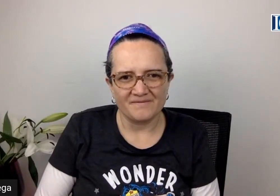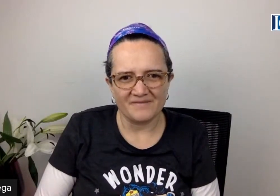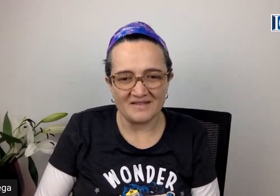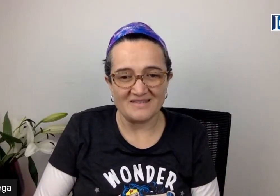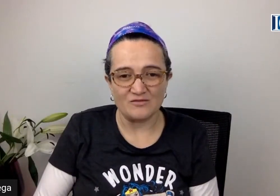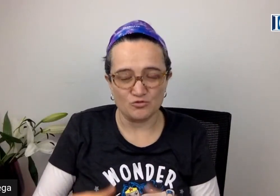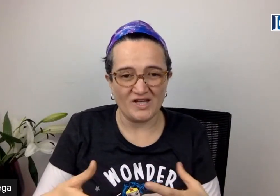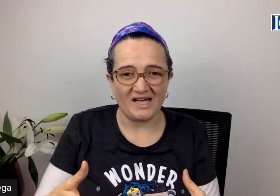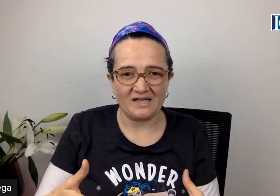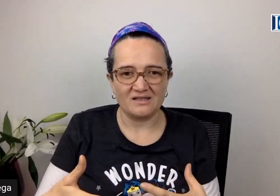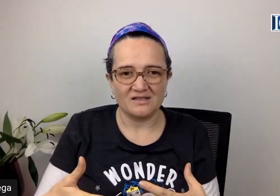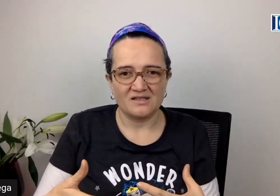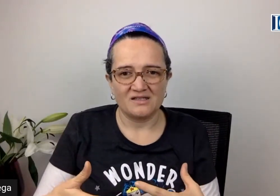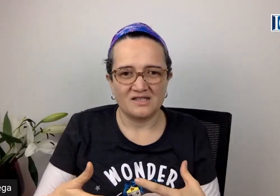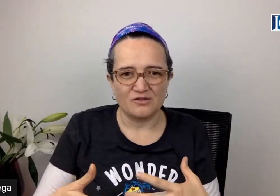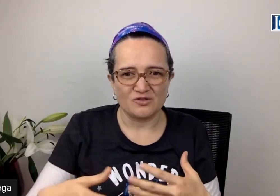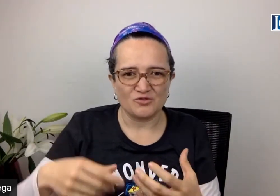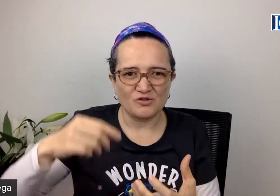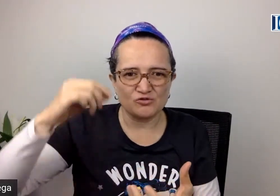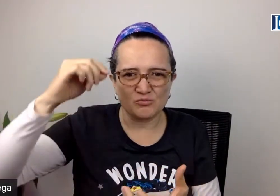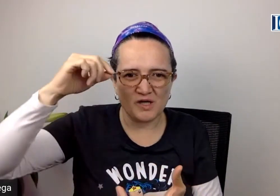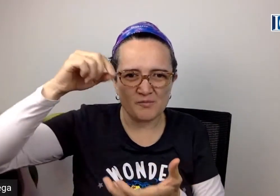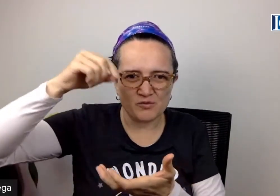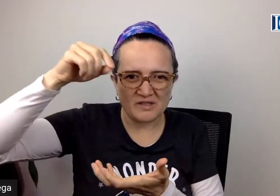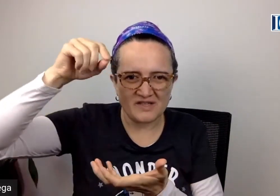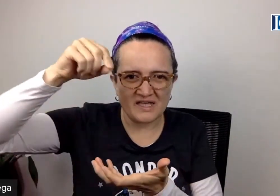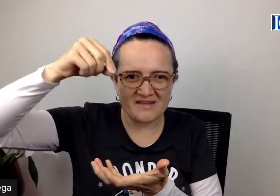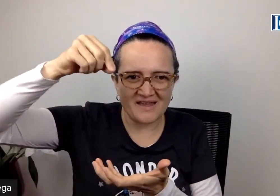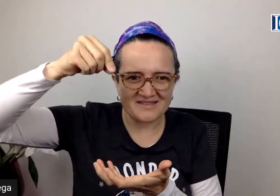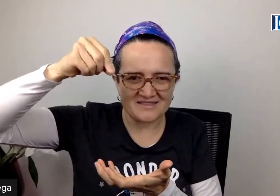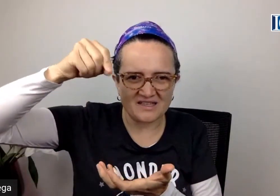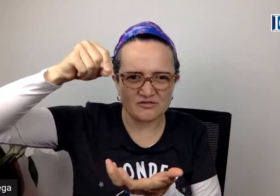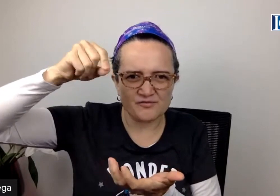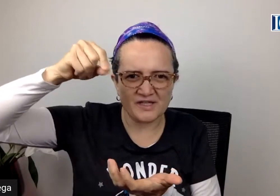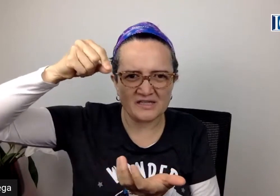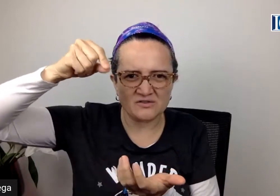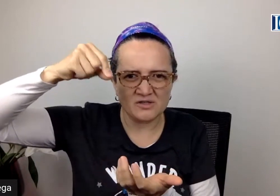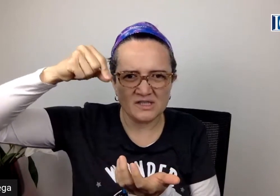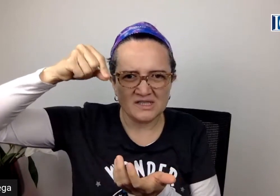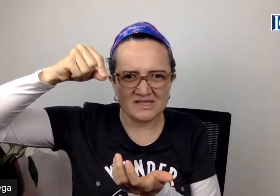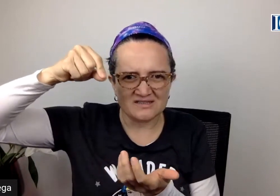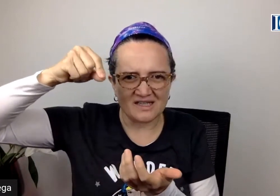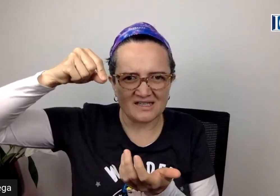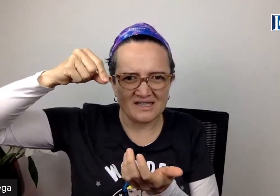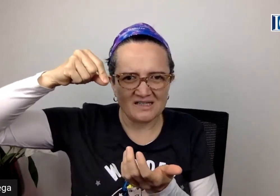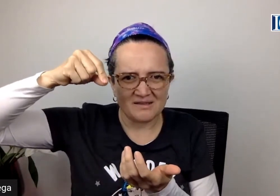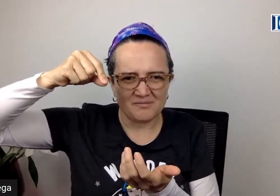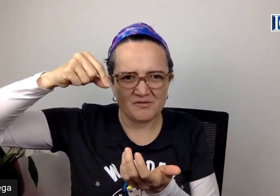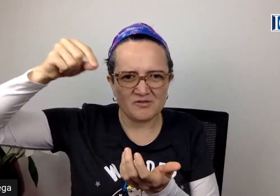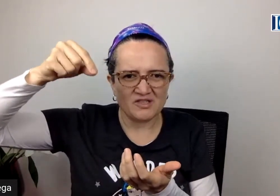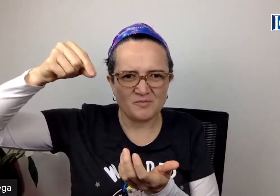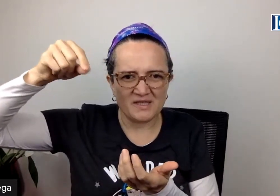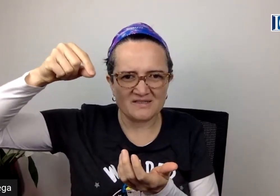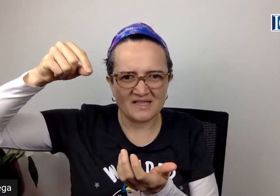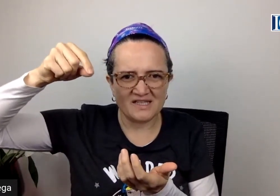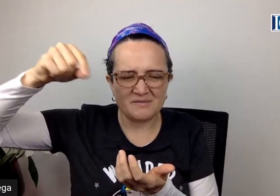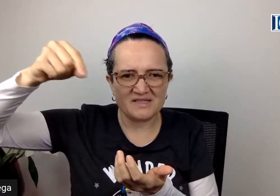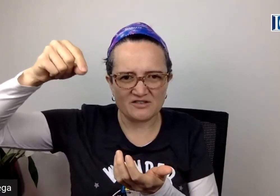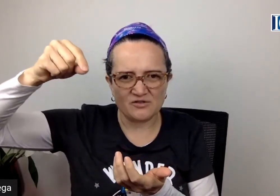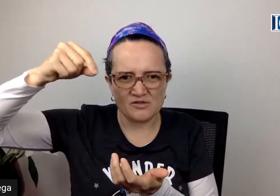desde tu ser que nos hemos acostumbrado por una serie de ideas a estar sufriendo y estar viviendo una experiencia de limitación